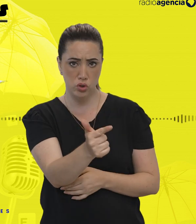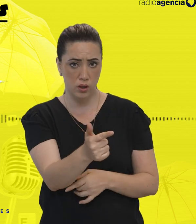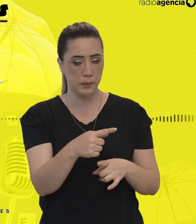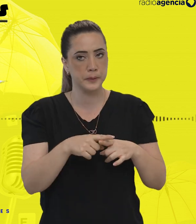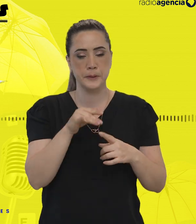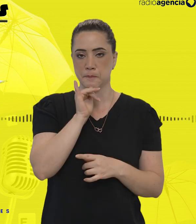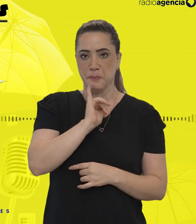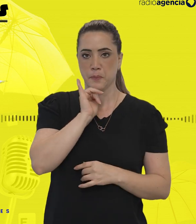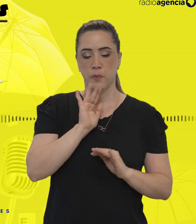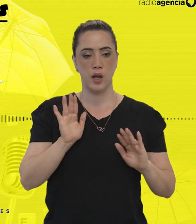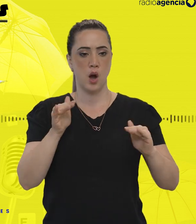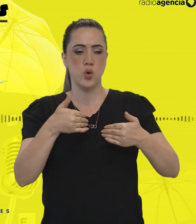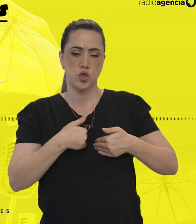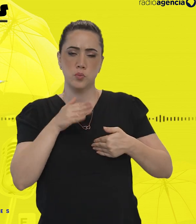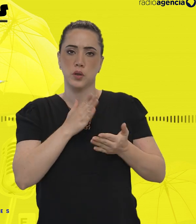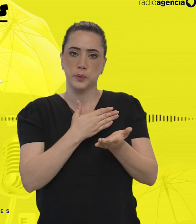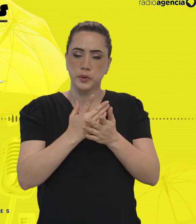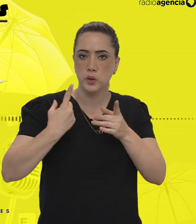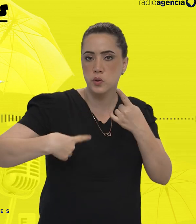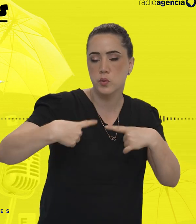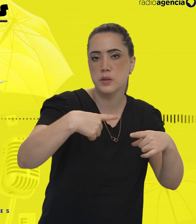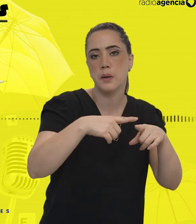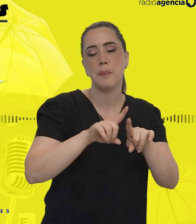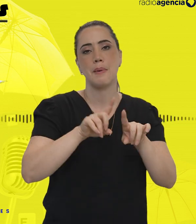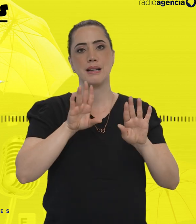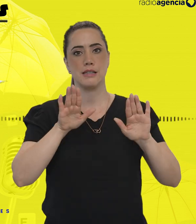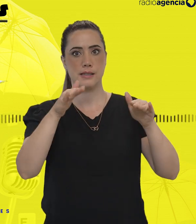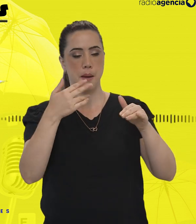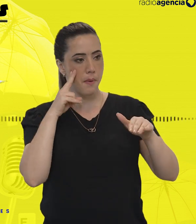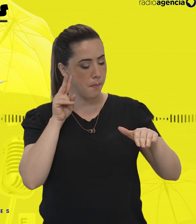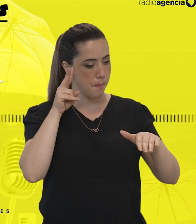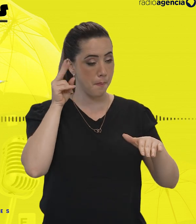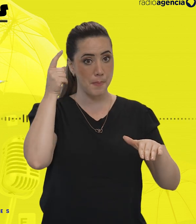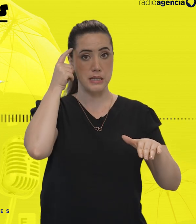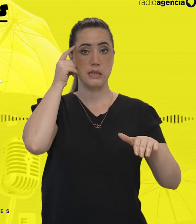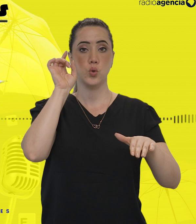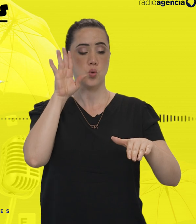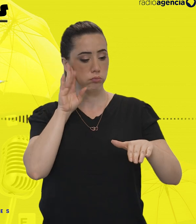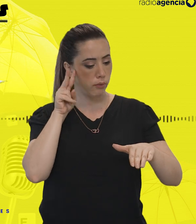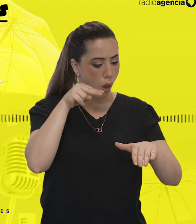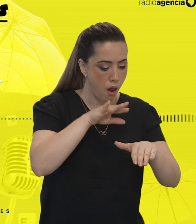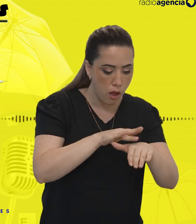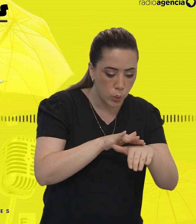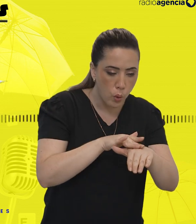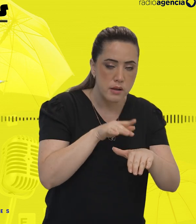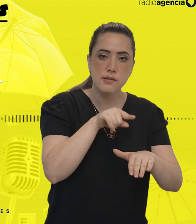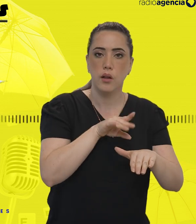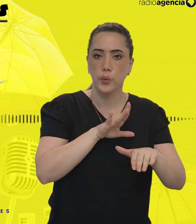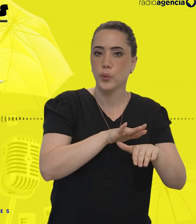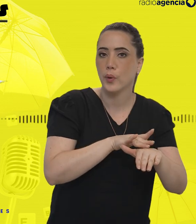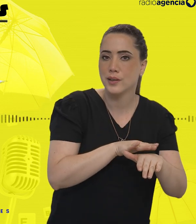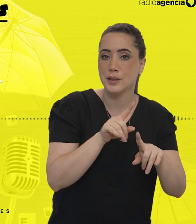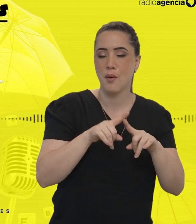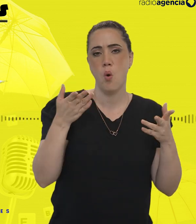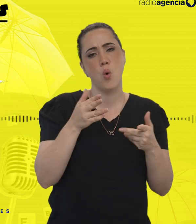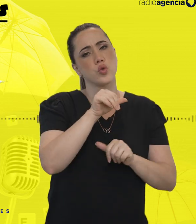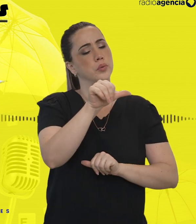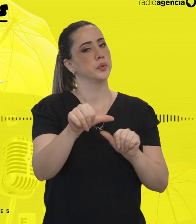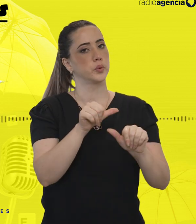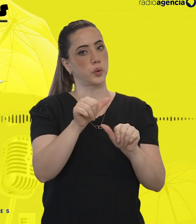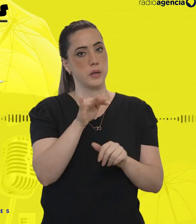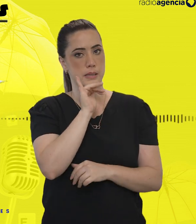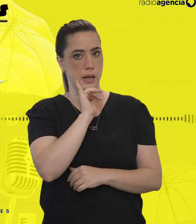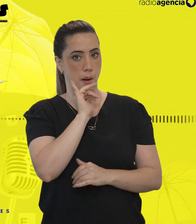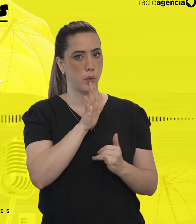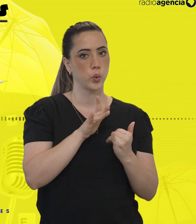por exemplo, já era discutido, mas sempre com foco na doença. Os tempos são outros e o catálogo se tornou mais digital. No YouTube,